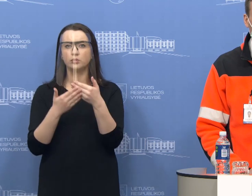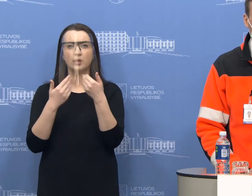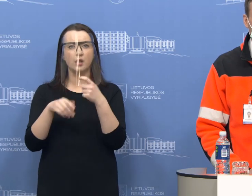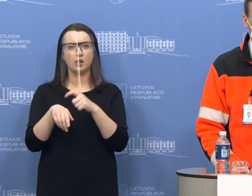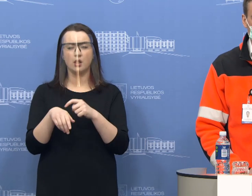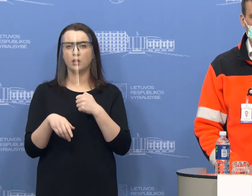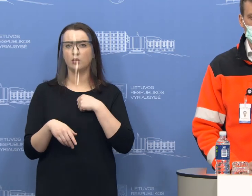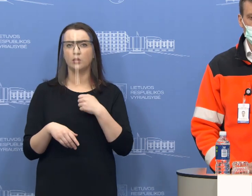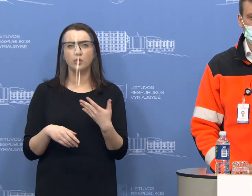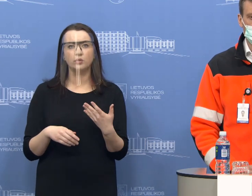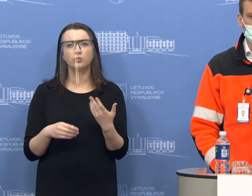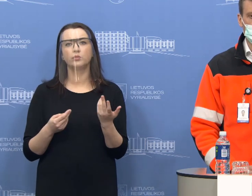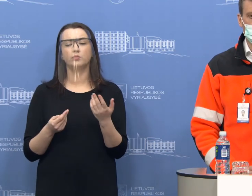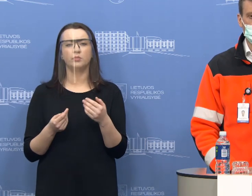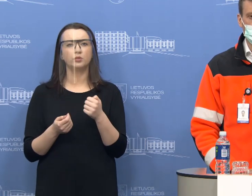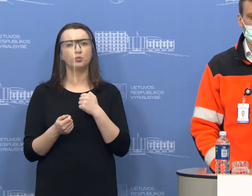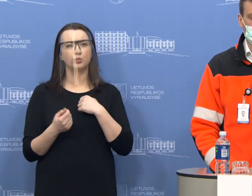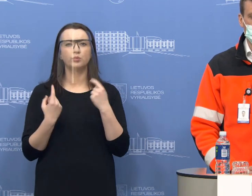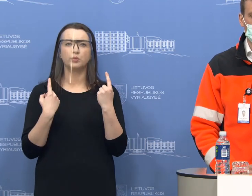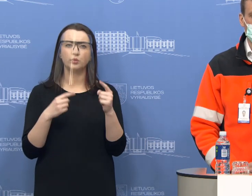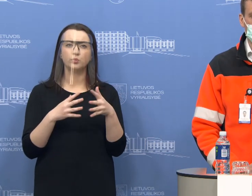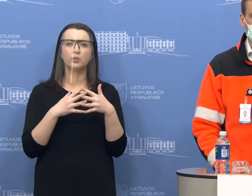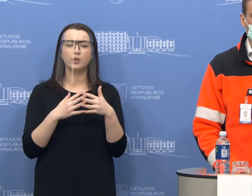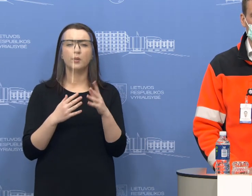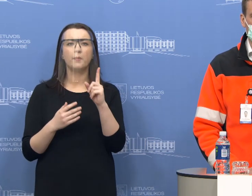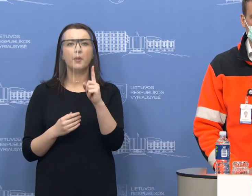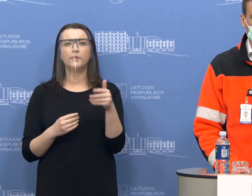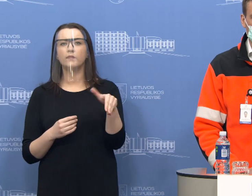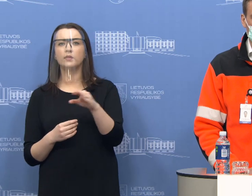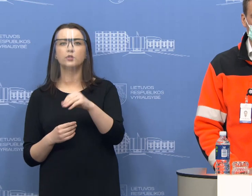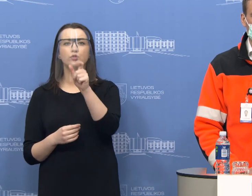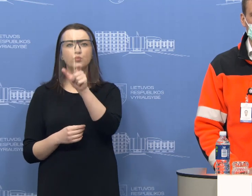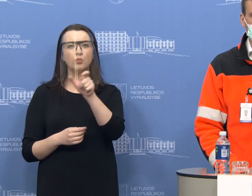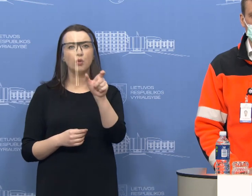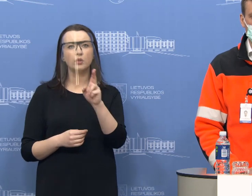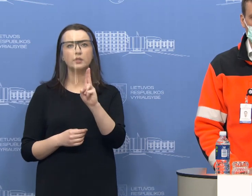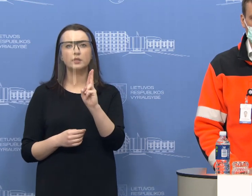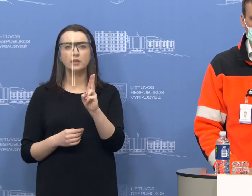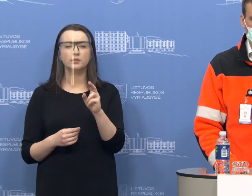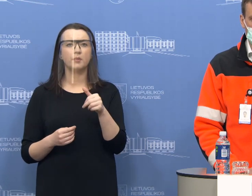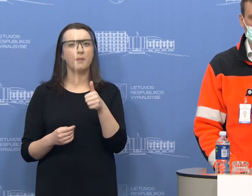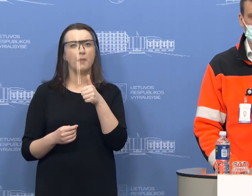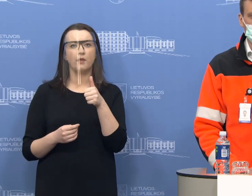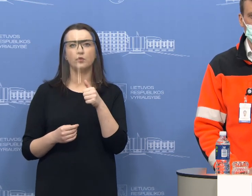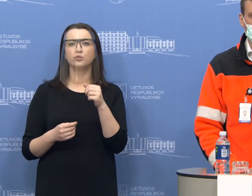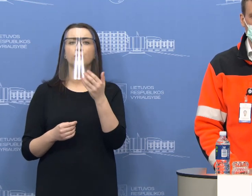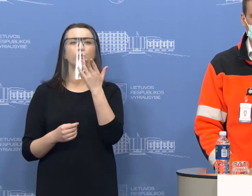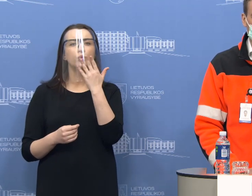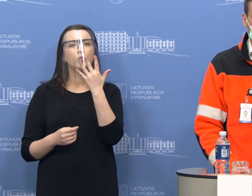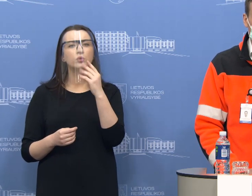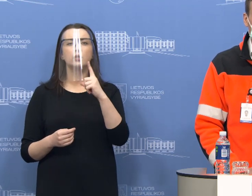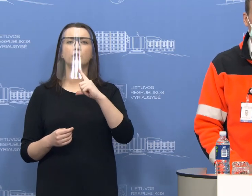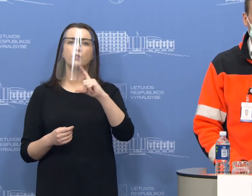laiko, kada to daryti. Užsėjame truputėlį kitais reikalais, bet visi pacientai, kurie netitinka epidemiologiniu kriteriju, tačiau turi